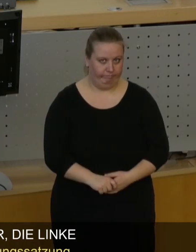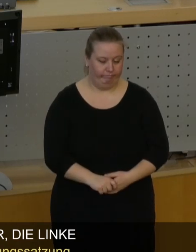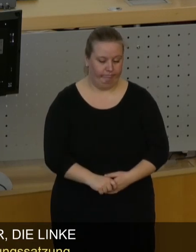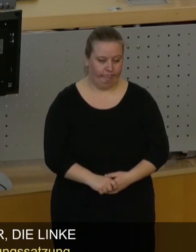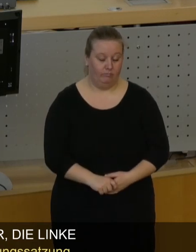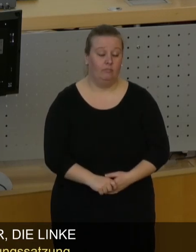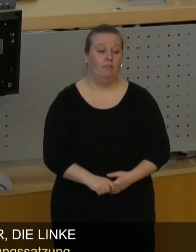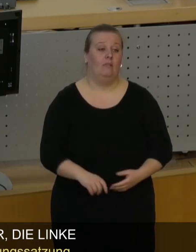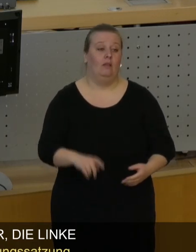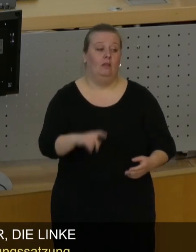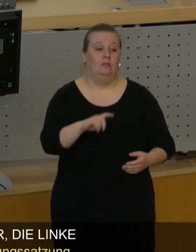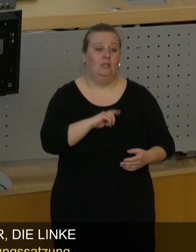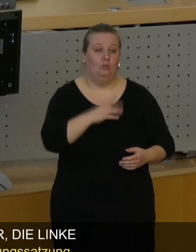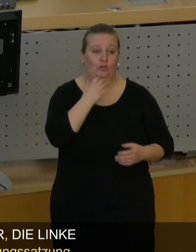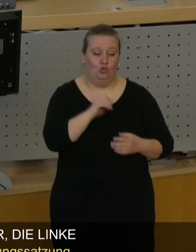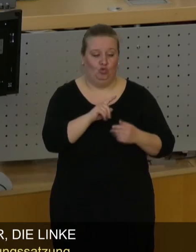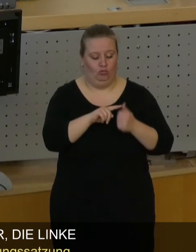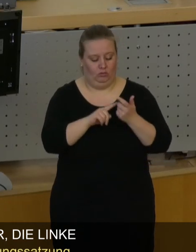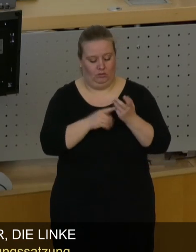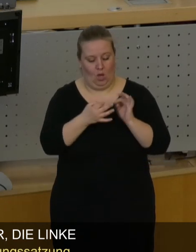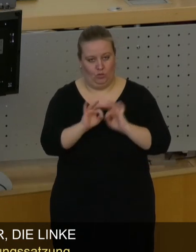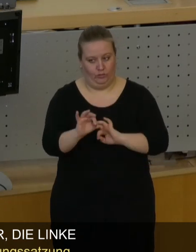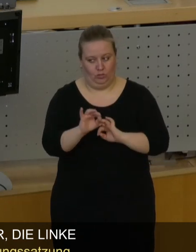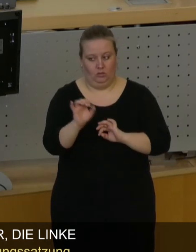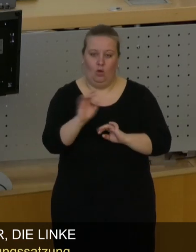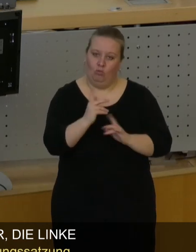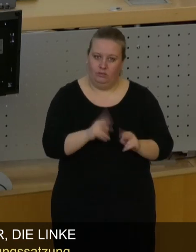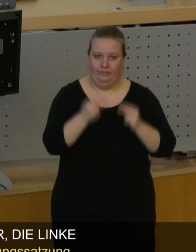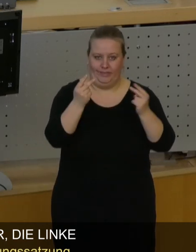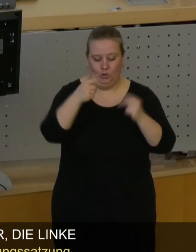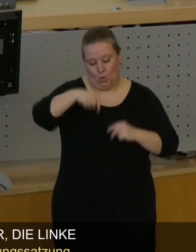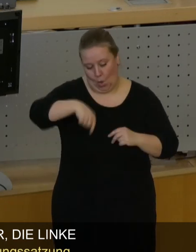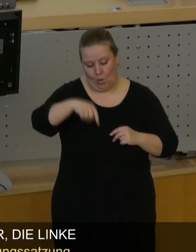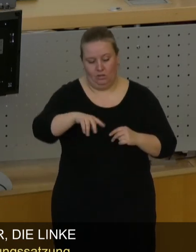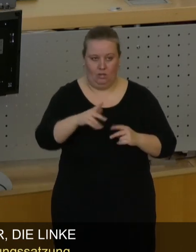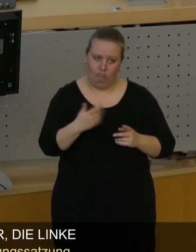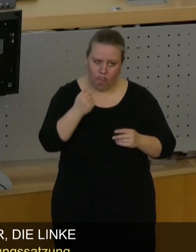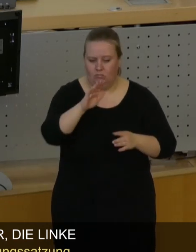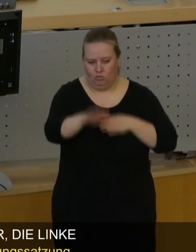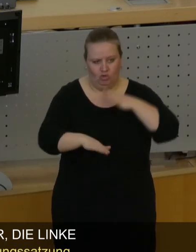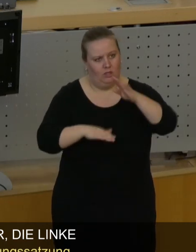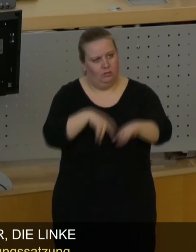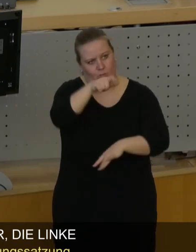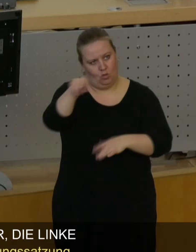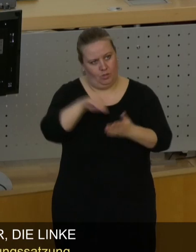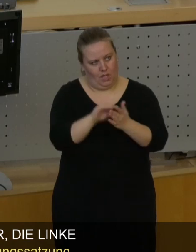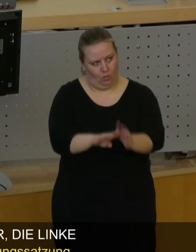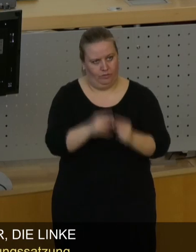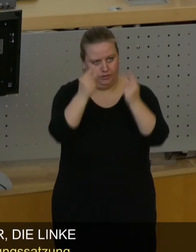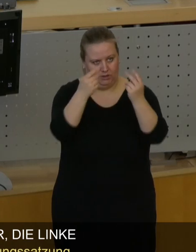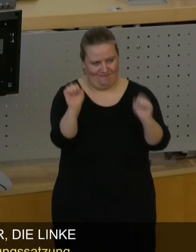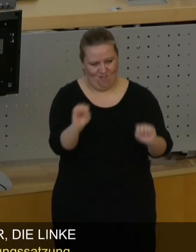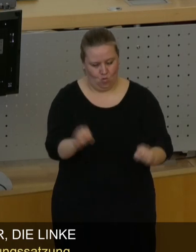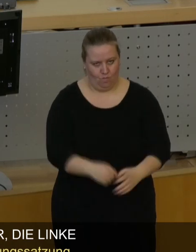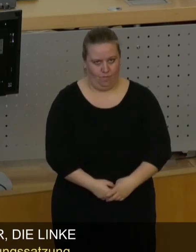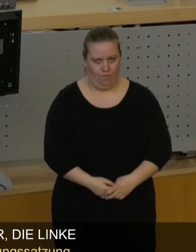Ich möchte noch ein paar Dinge ausführen, die auch dafür sprechen, heute hier einen großen Schritt für Bürgerbeteiligung zu gehen.